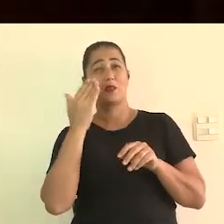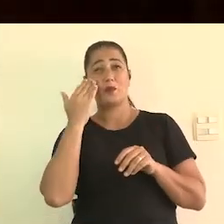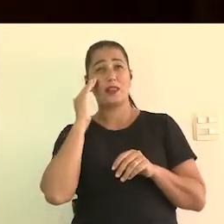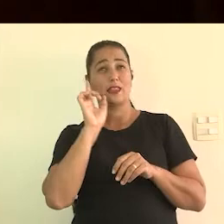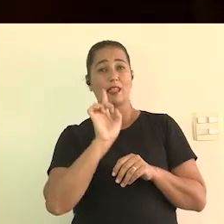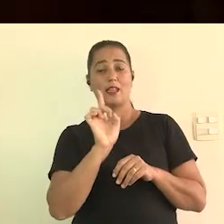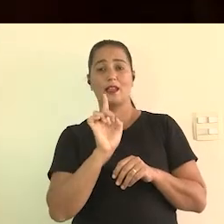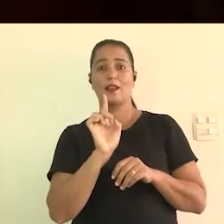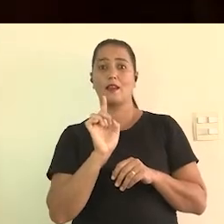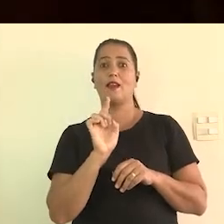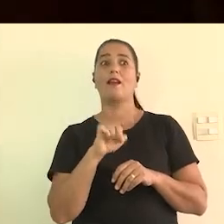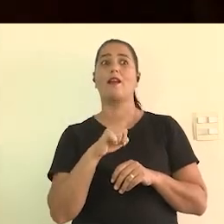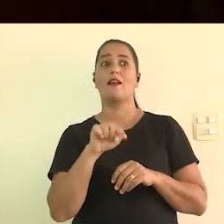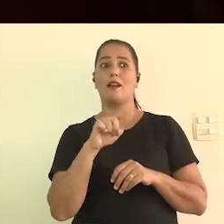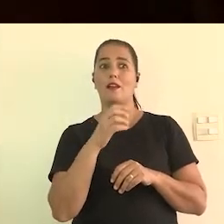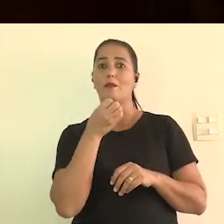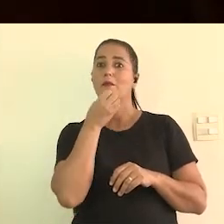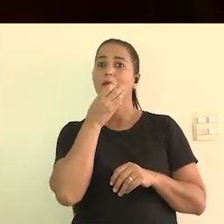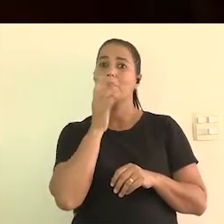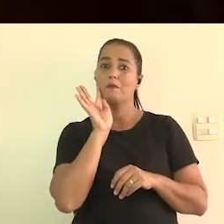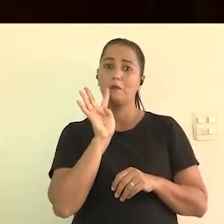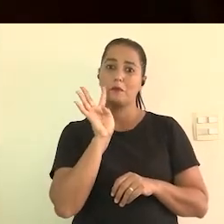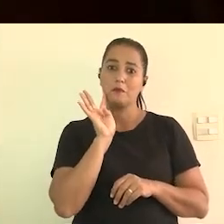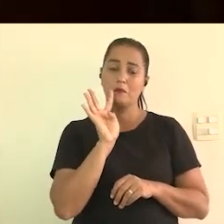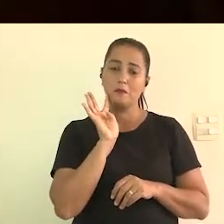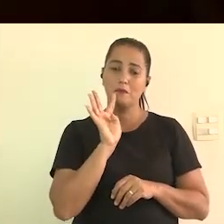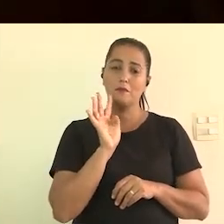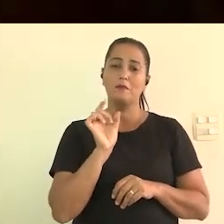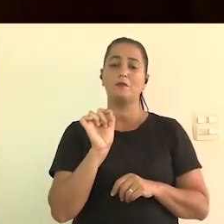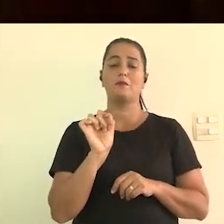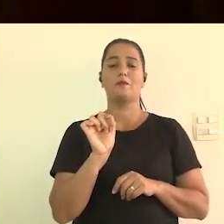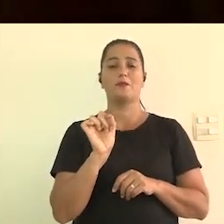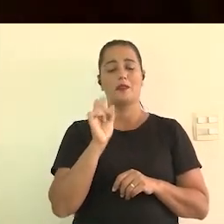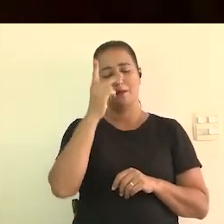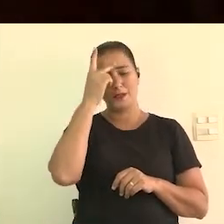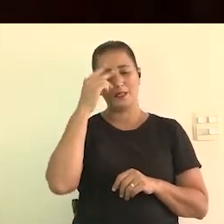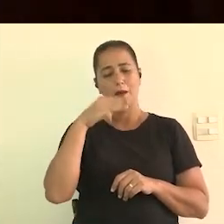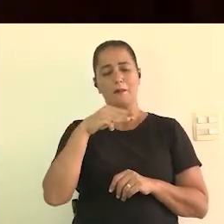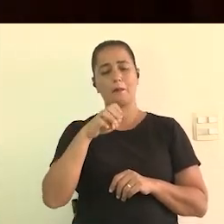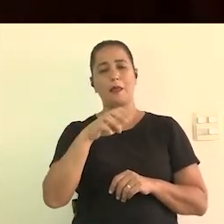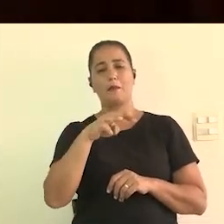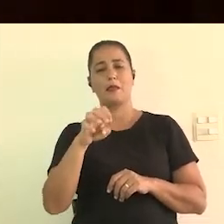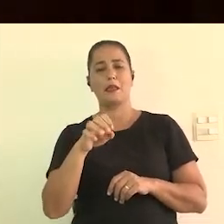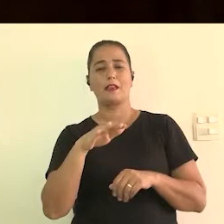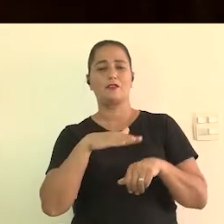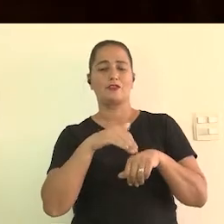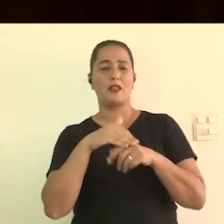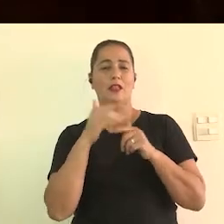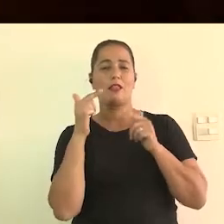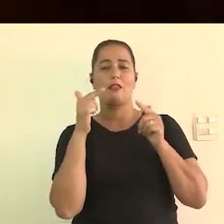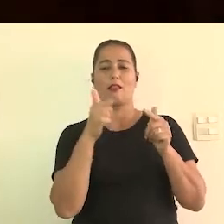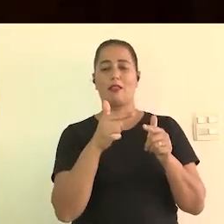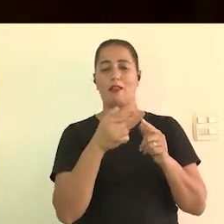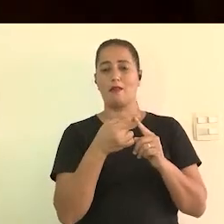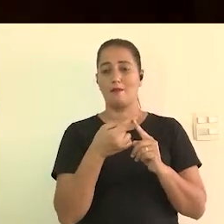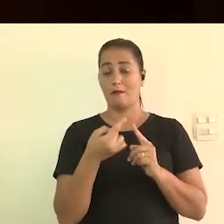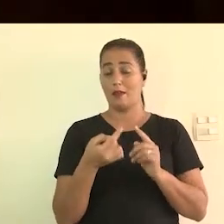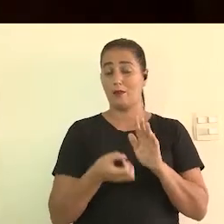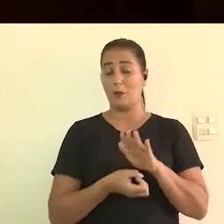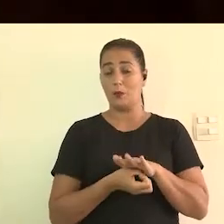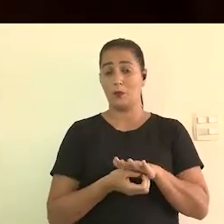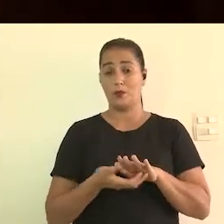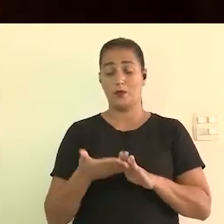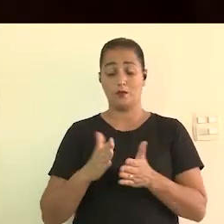libras olham e acham muito massa então isso virou meme e ficou famoso entre as pessoas que enxergam mas muitas vezes